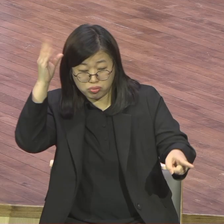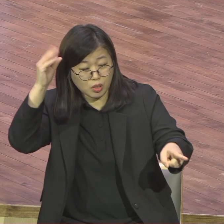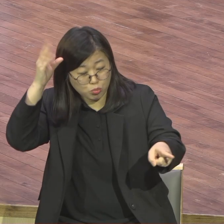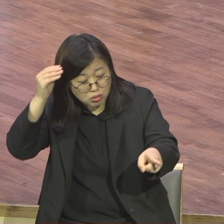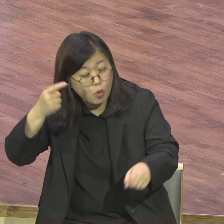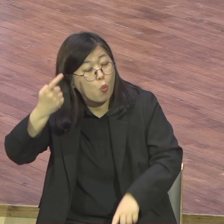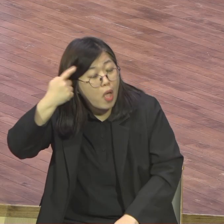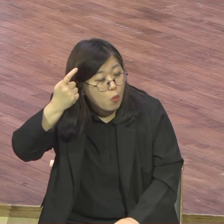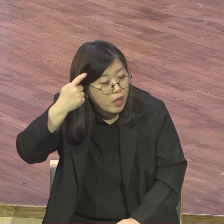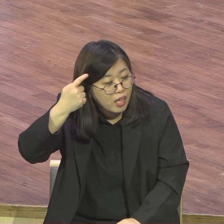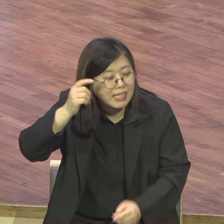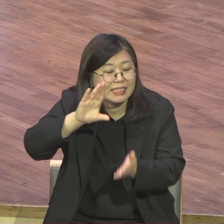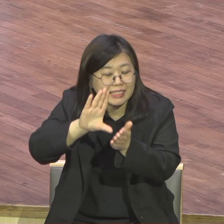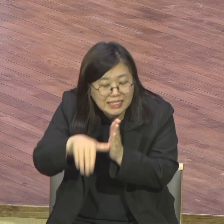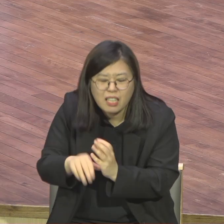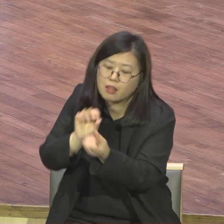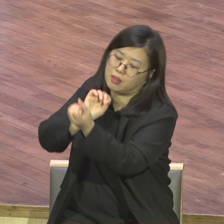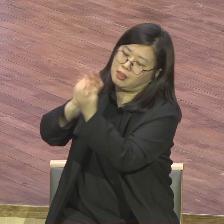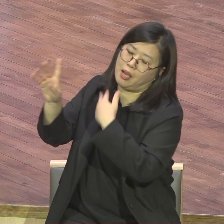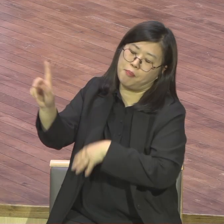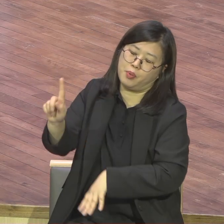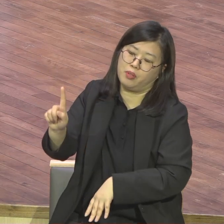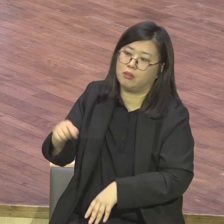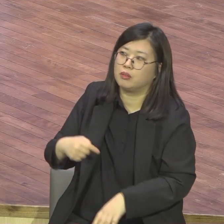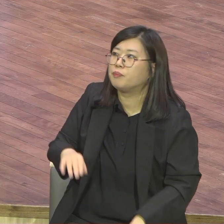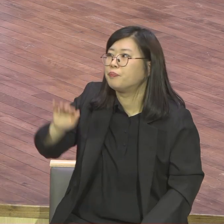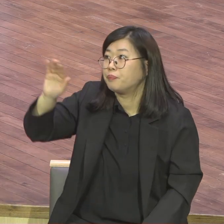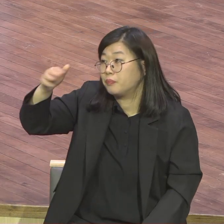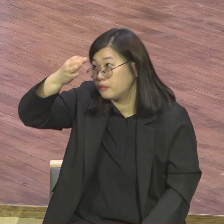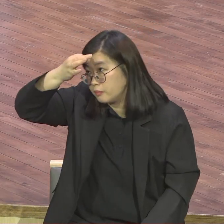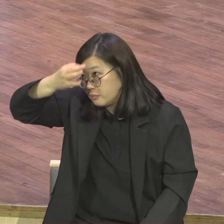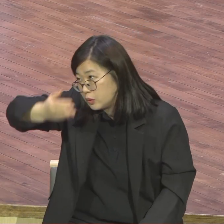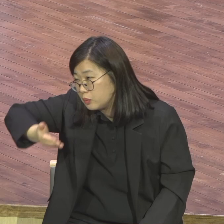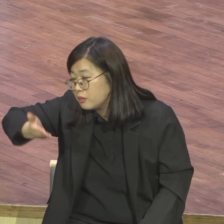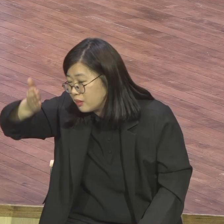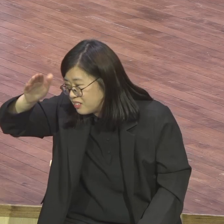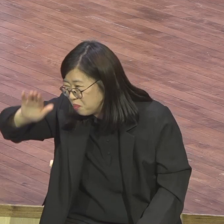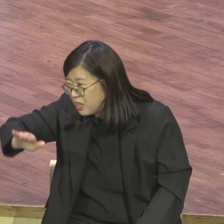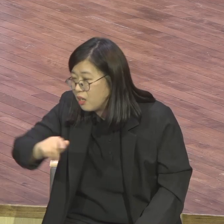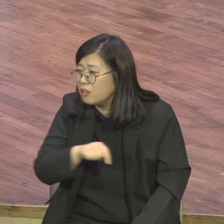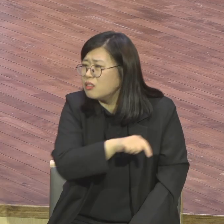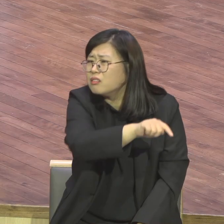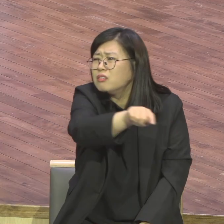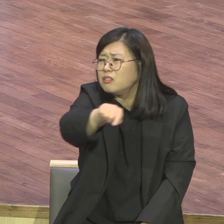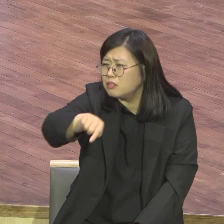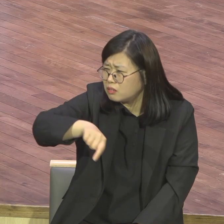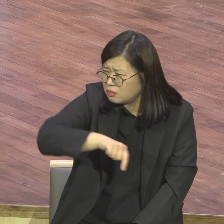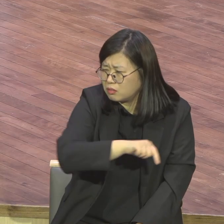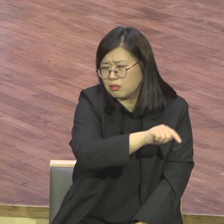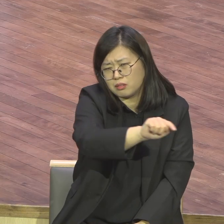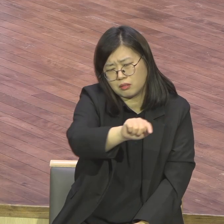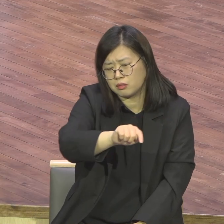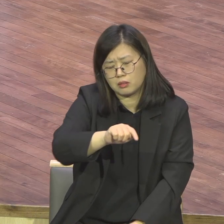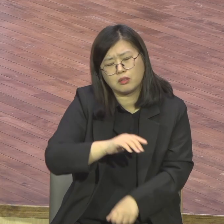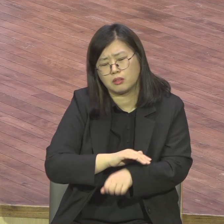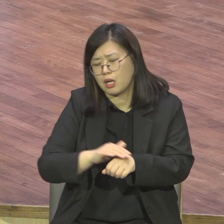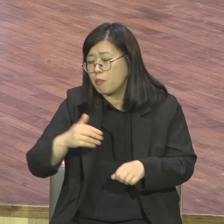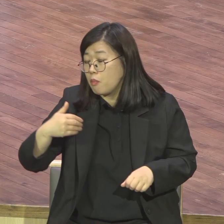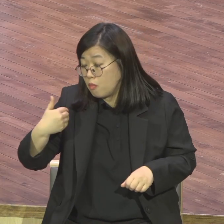단지 경험하지 않았을 뿐이다 그랬어요 경험 이 현장